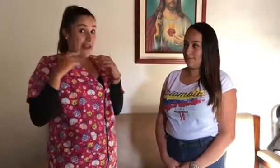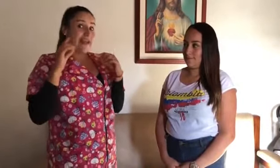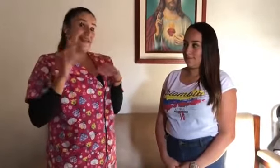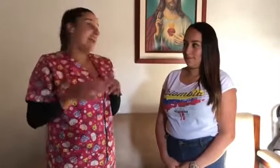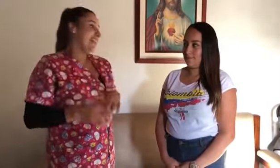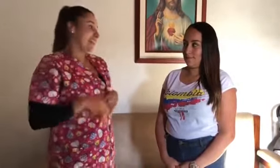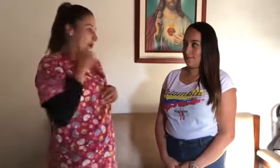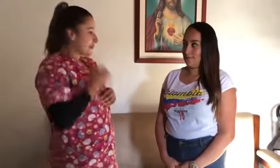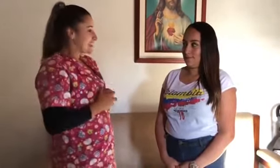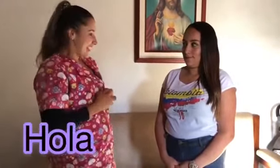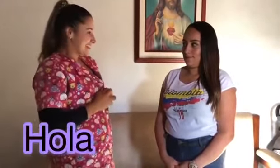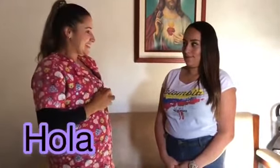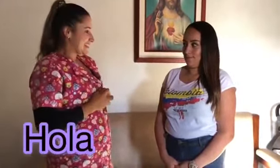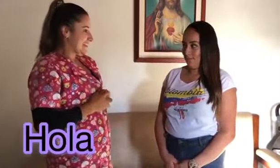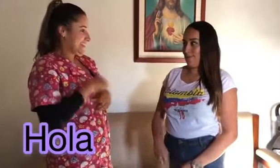Dani, ¿cómo estás? Hola.